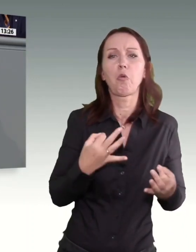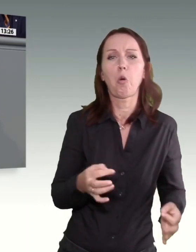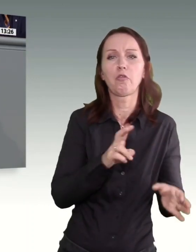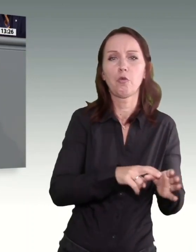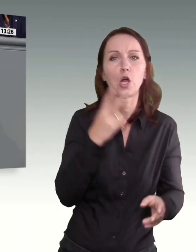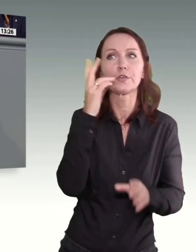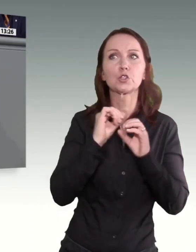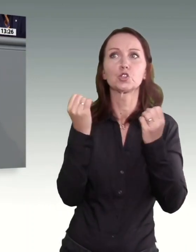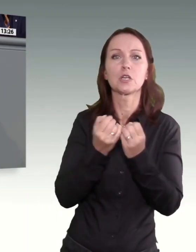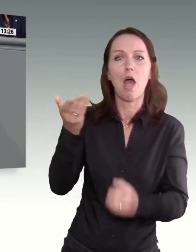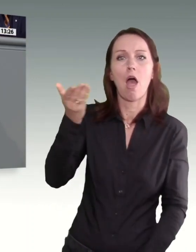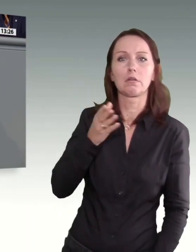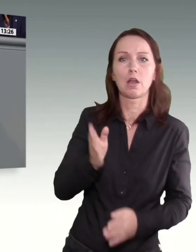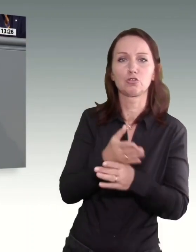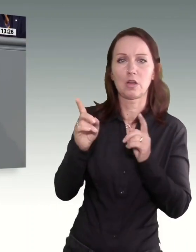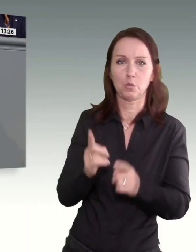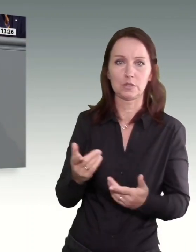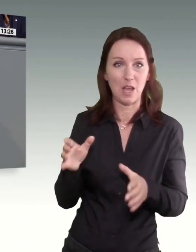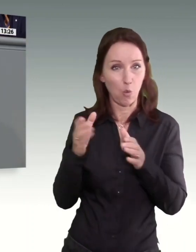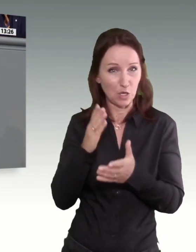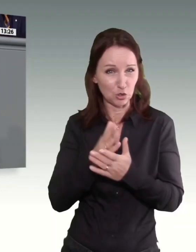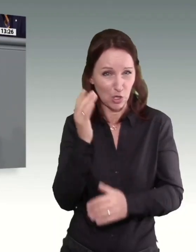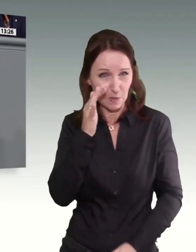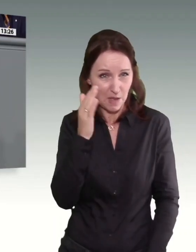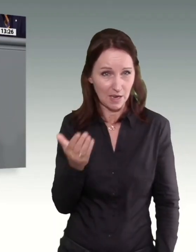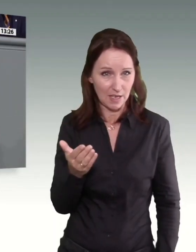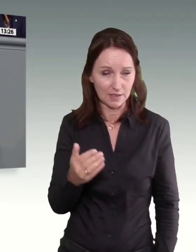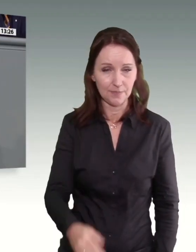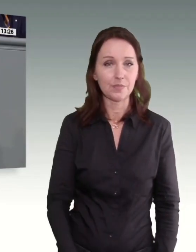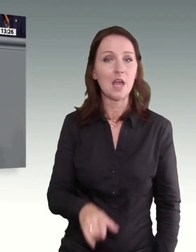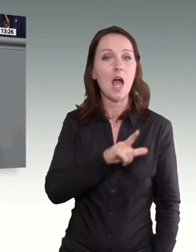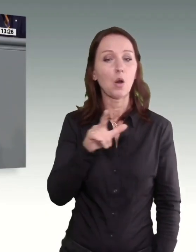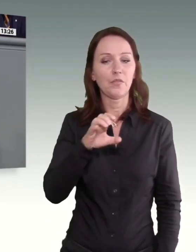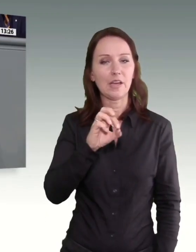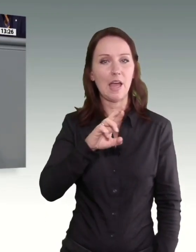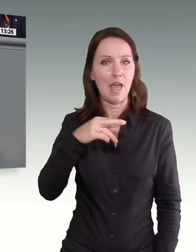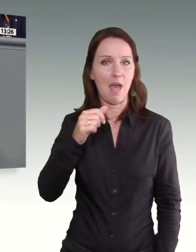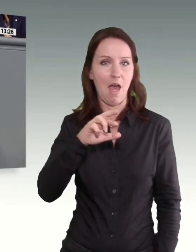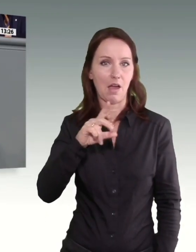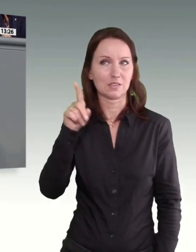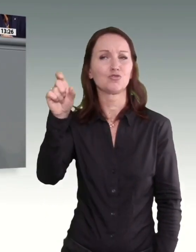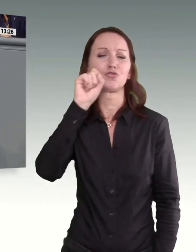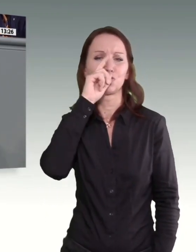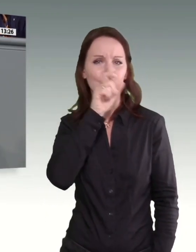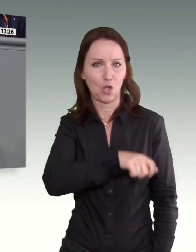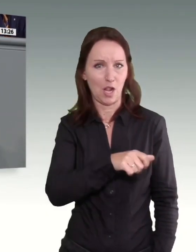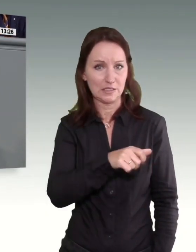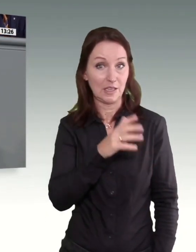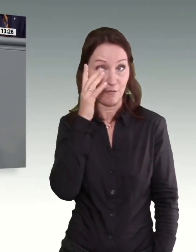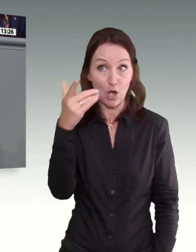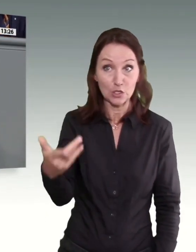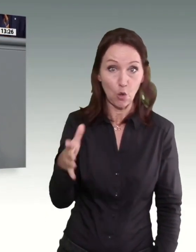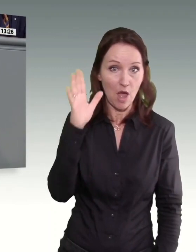Union das eigentlich wirklich mal zu Ende gedacht? Ludwig Erhard, auf den Sie so stolz sind, der würde sich im Grabe umdrehen, wenn er von solchen